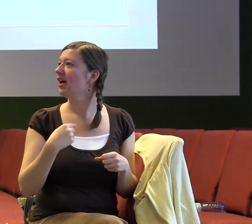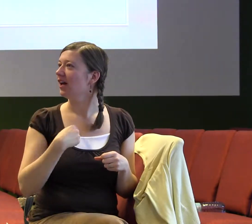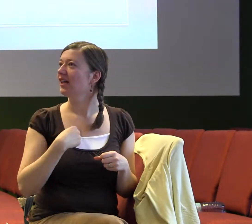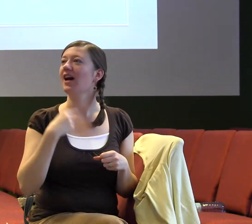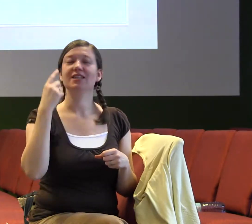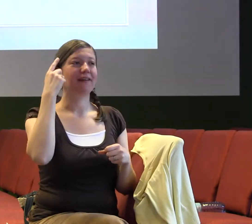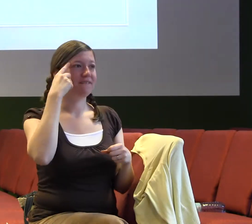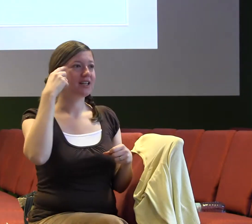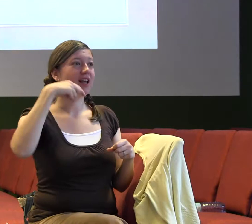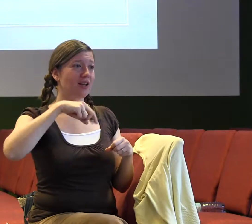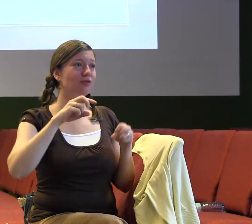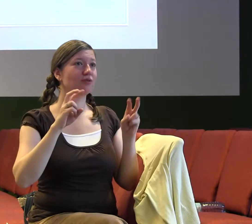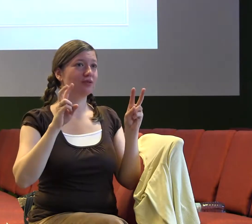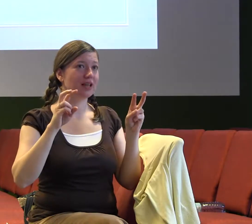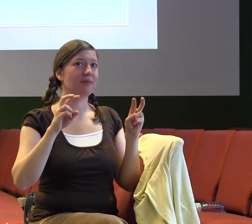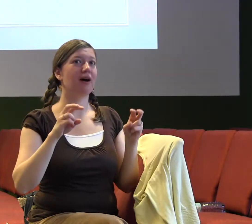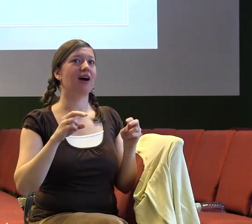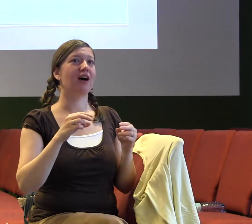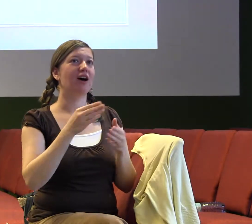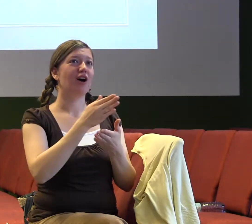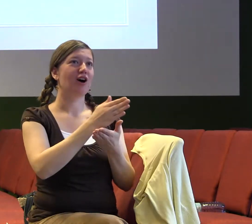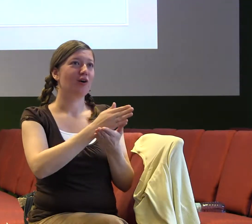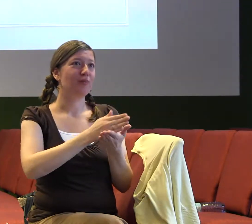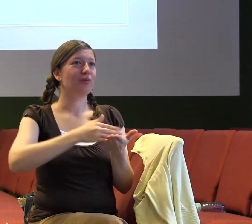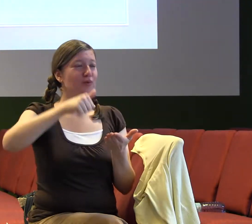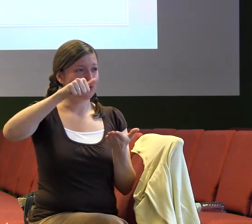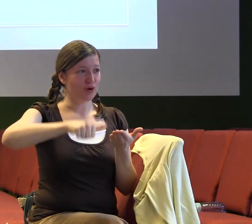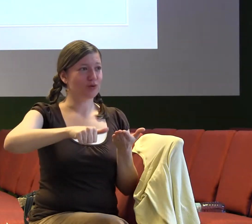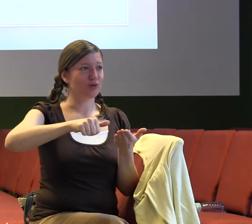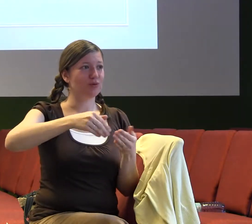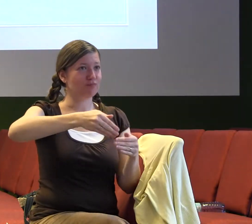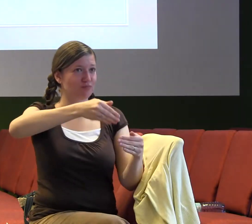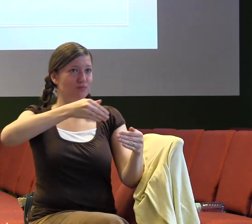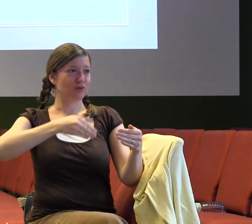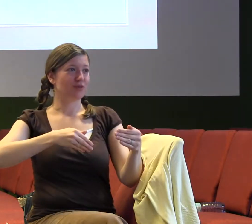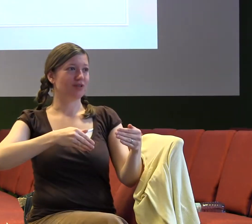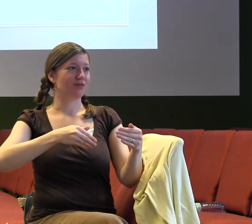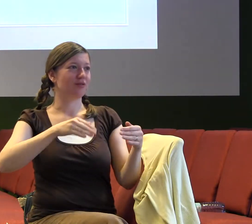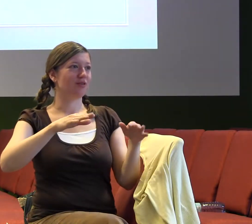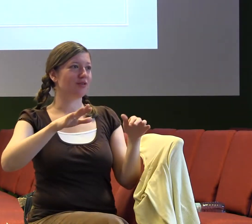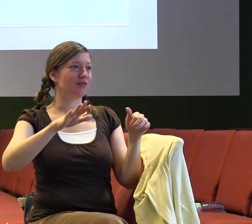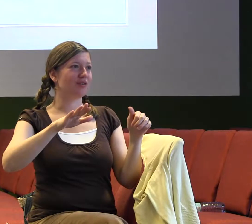modlila, co by tady Bůh chtěl říct, kdyby tady stále dneska místo mě, tak věřím, že se to použije a že to budou jeho slova.